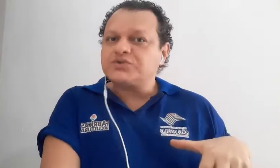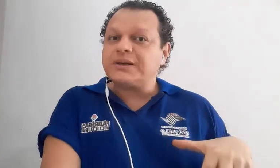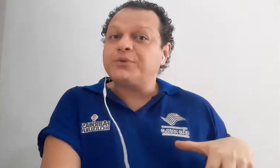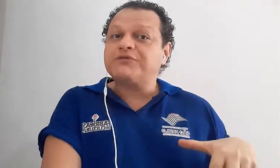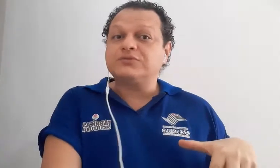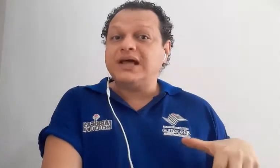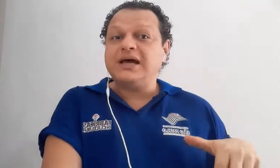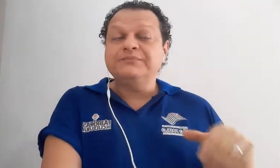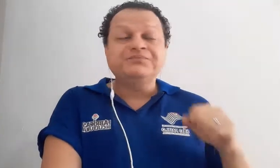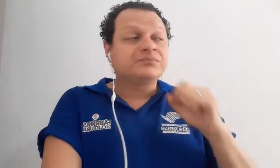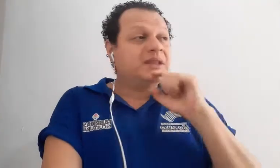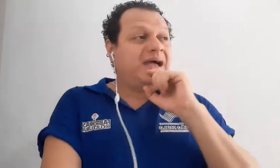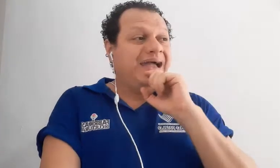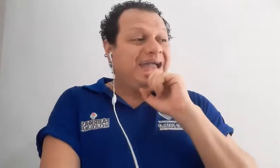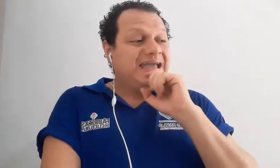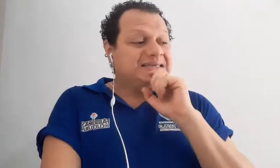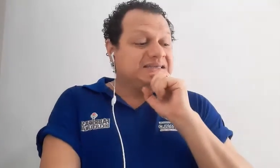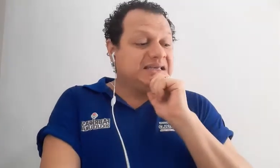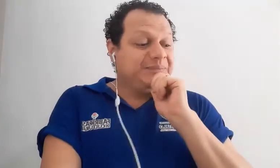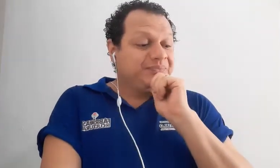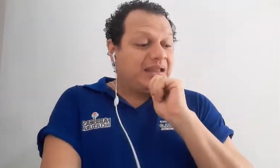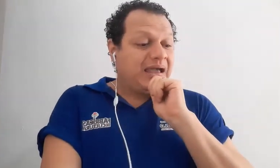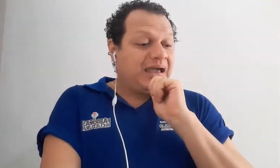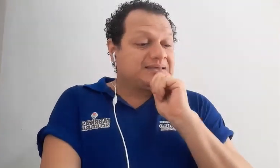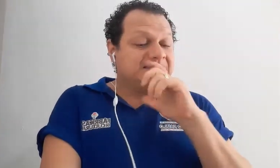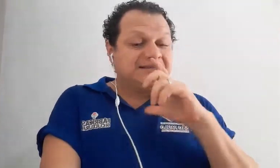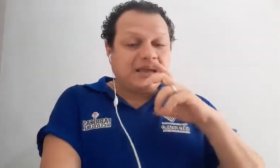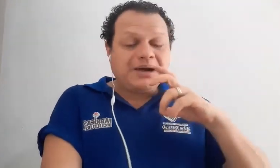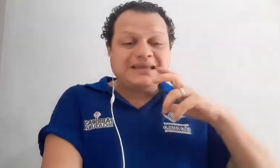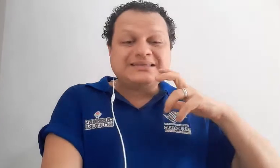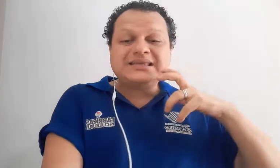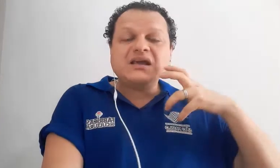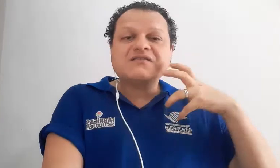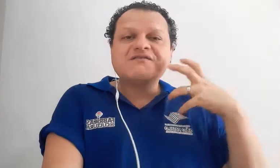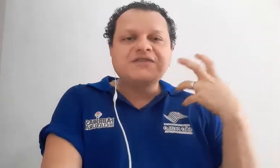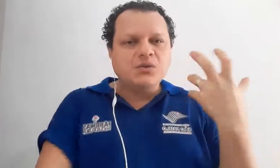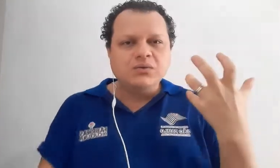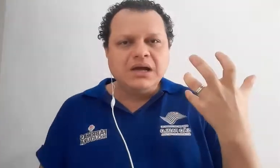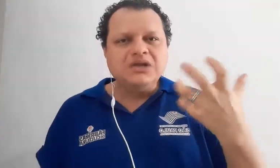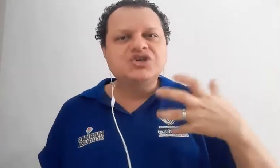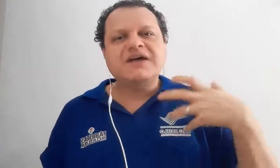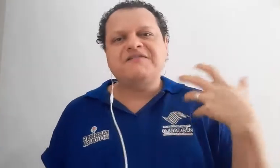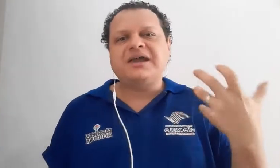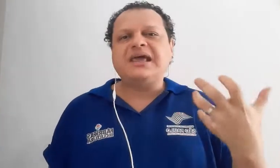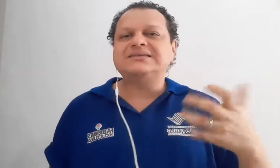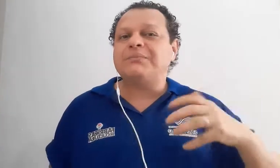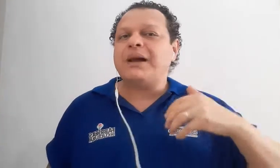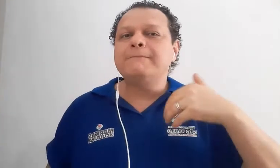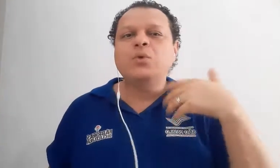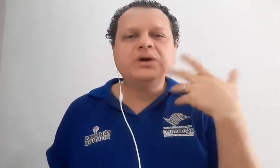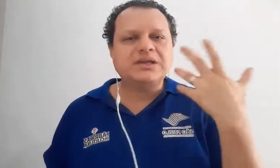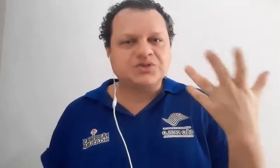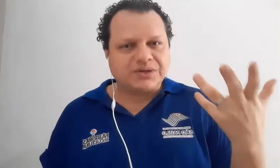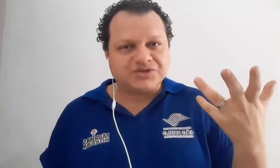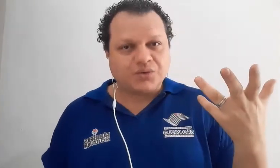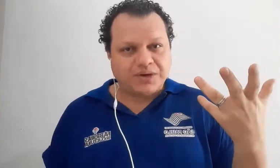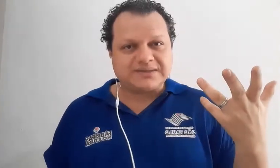aprofundar, esse sistema serviu de referência para muitas outras coisas.